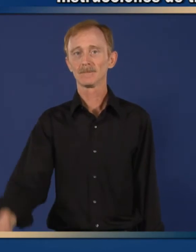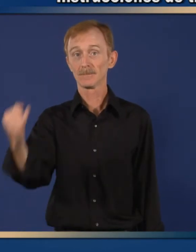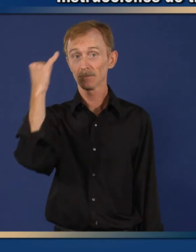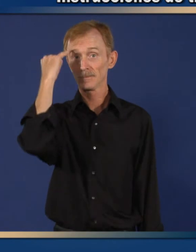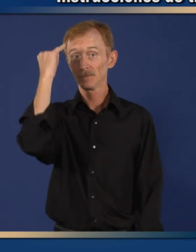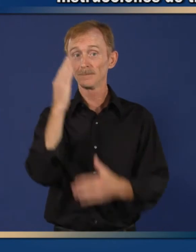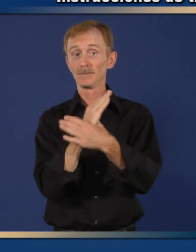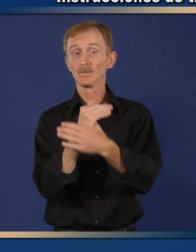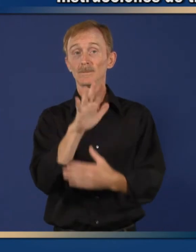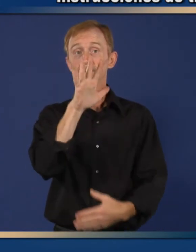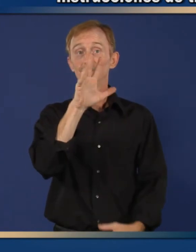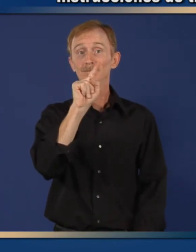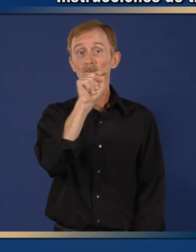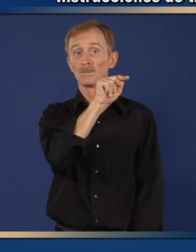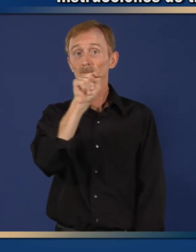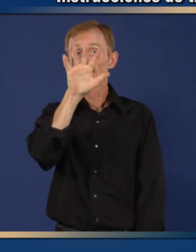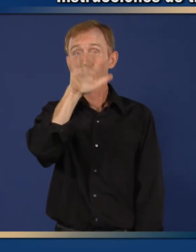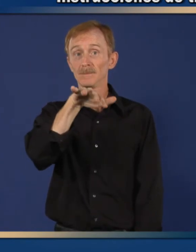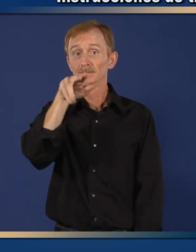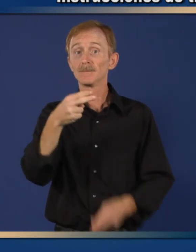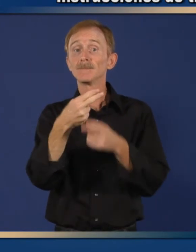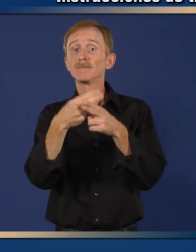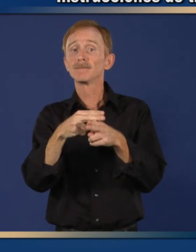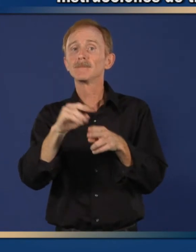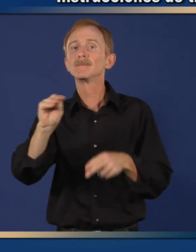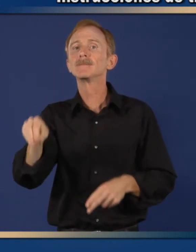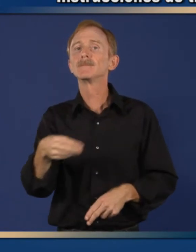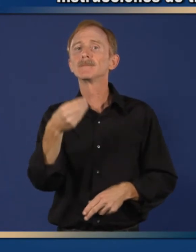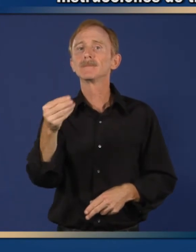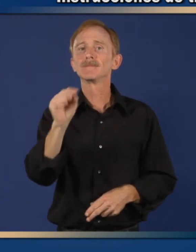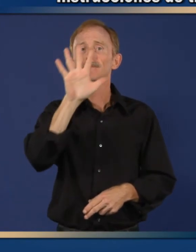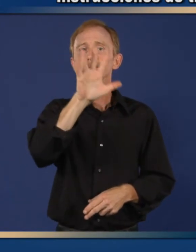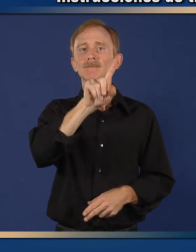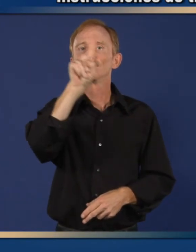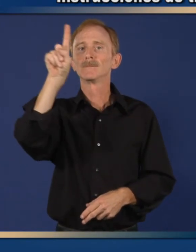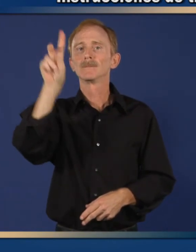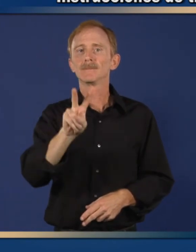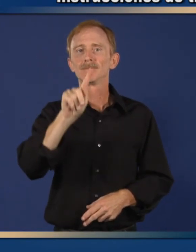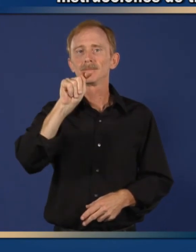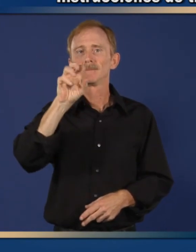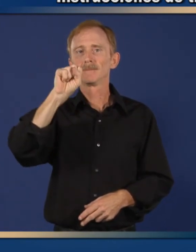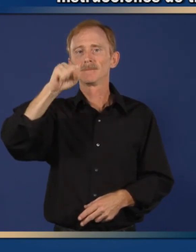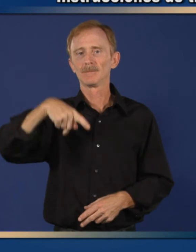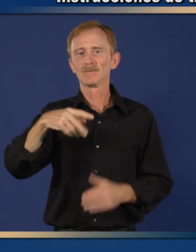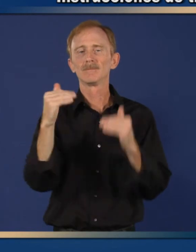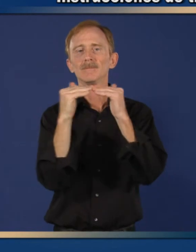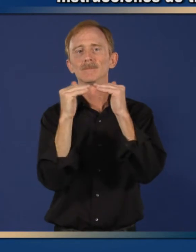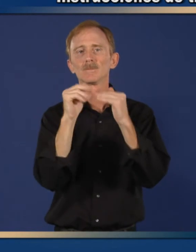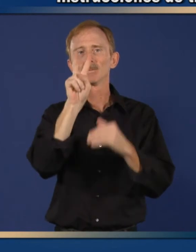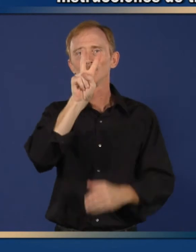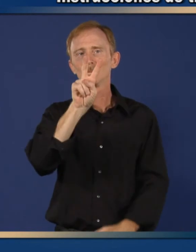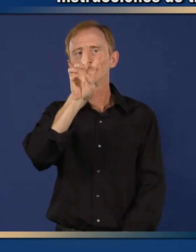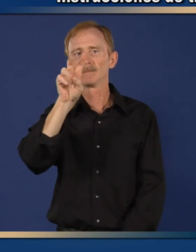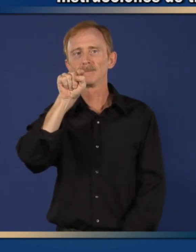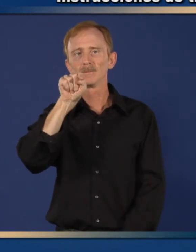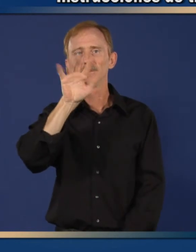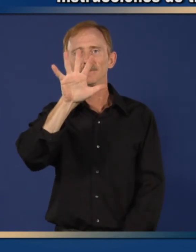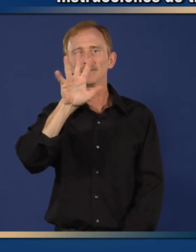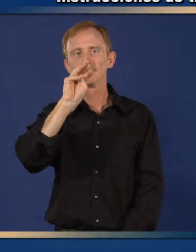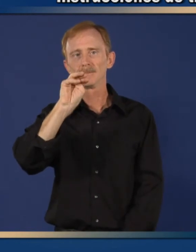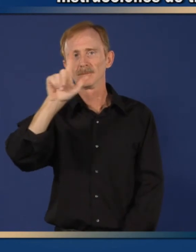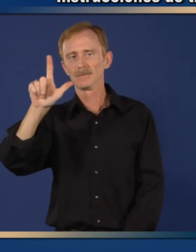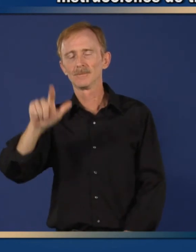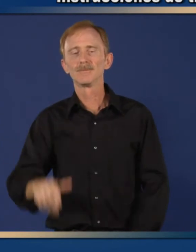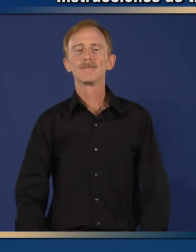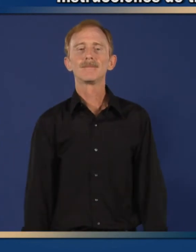51 a 55 libras, se le da 5 cucharaditas y media o 27.5 mililitros de la